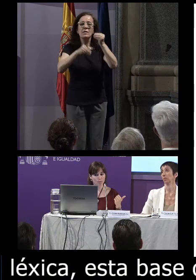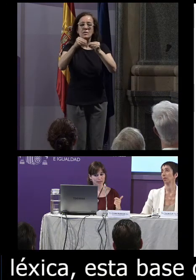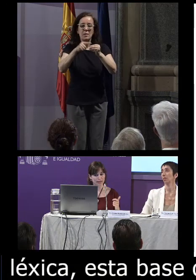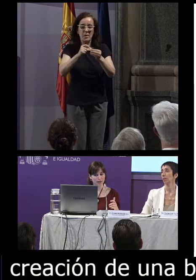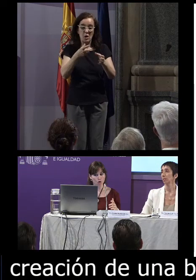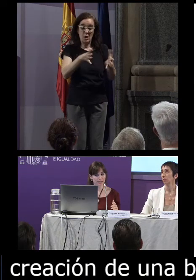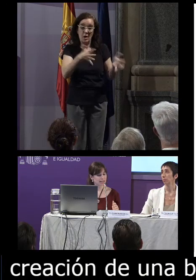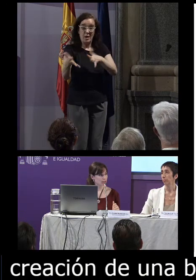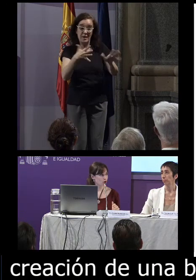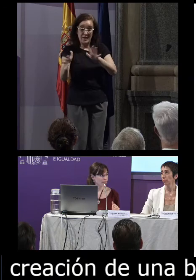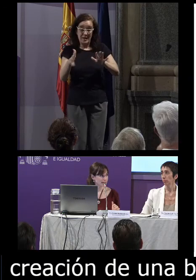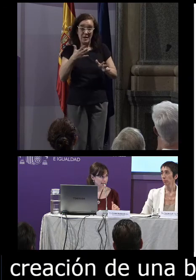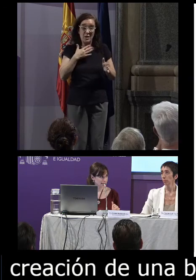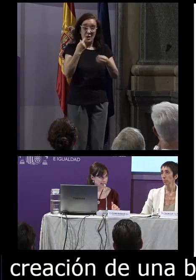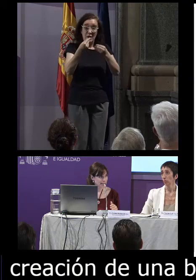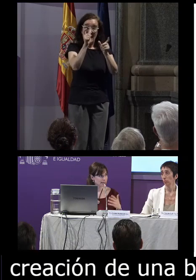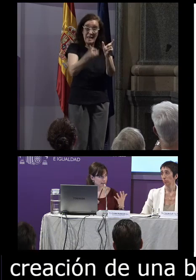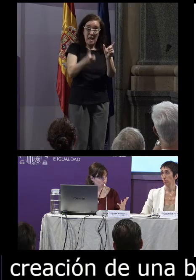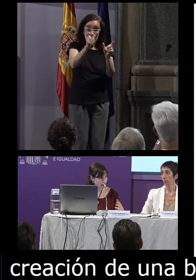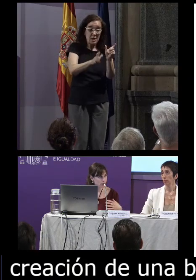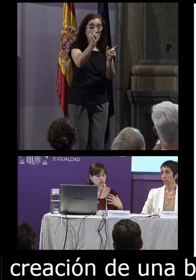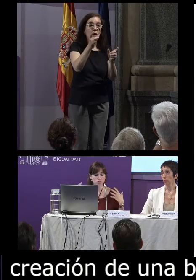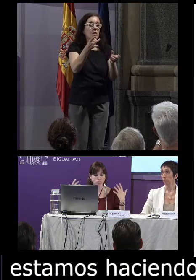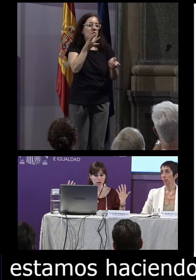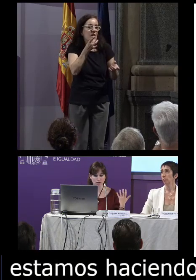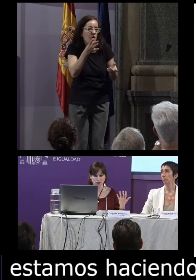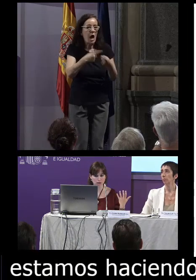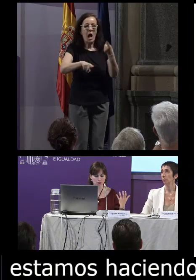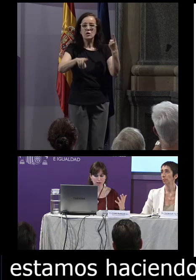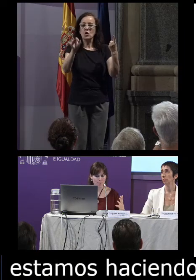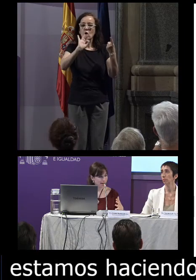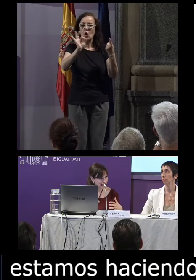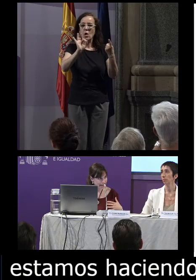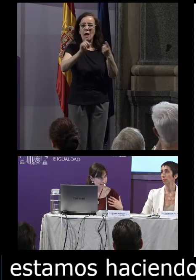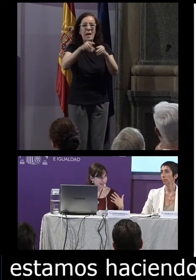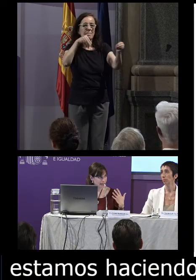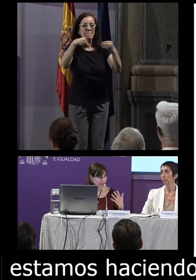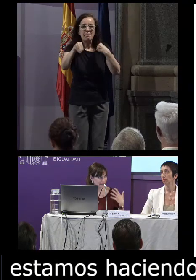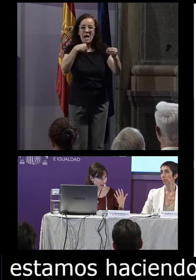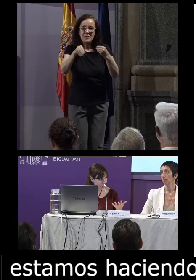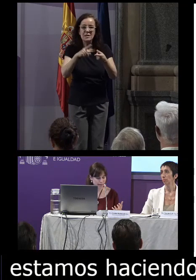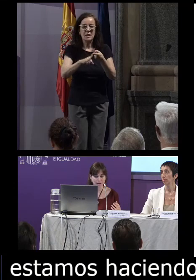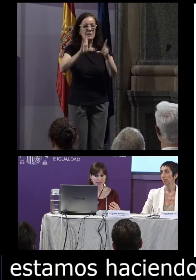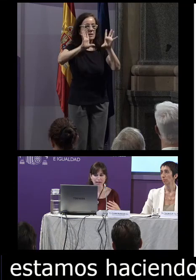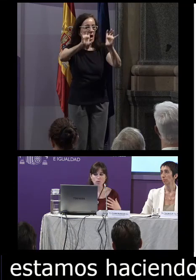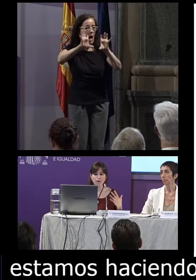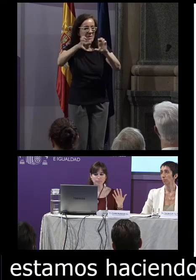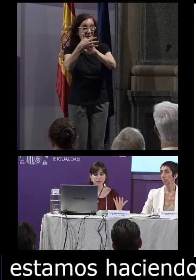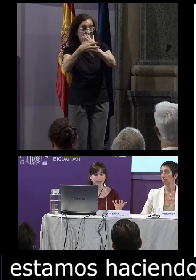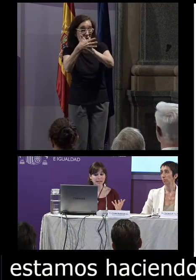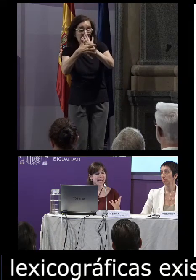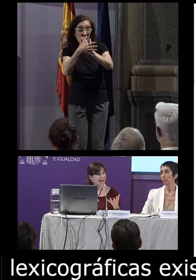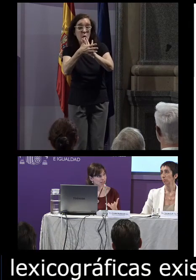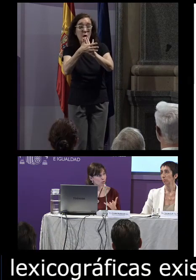vaciado a partir de obras lexicográficas existentes diccionarios materiales de aprendizaje de lengua